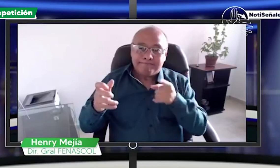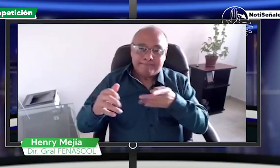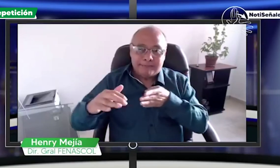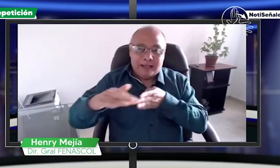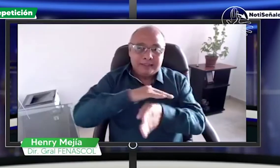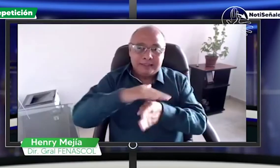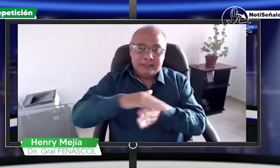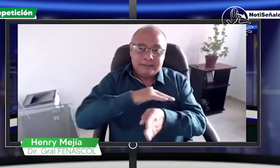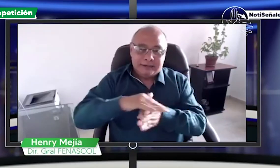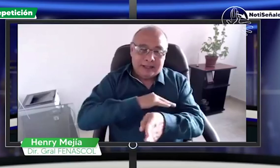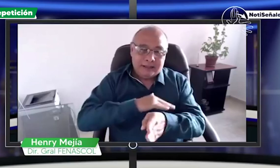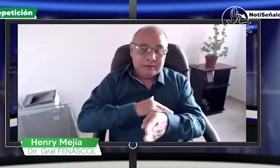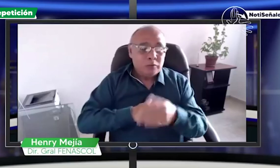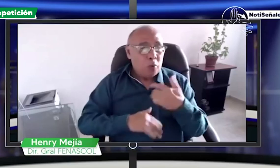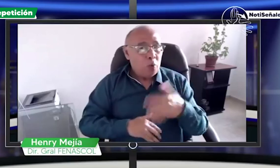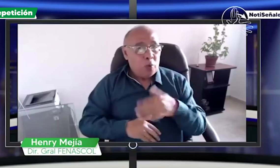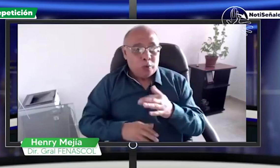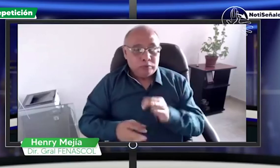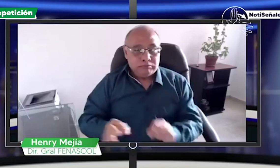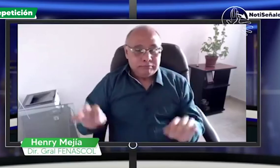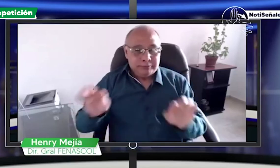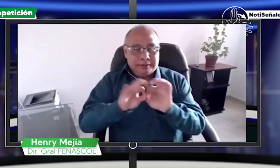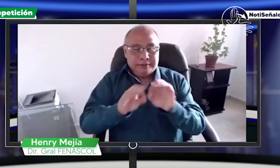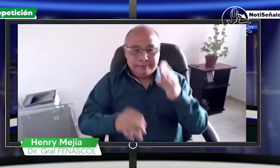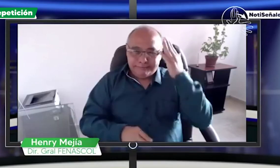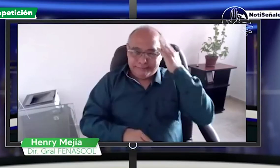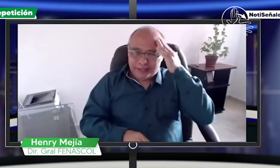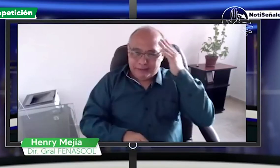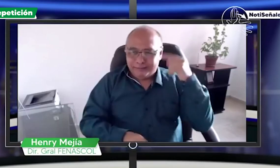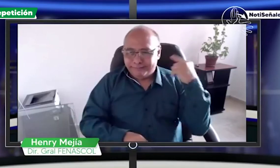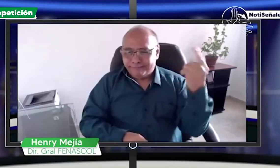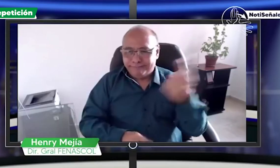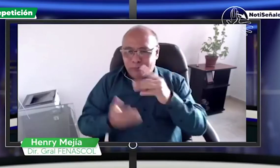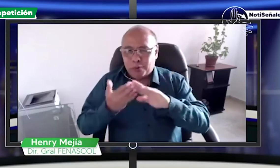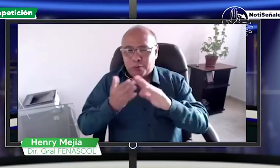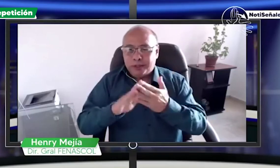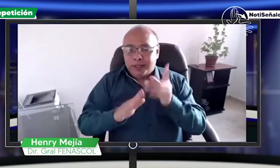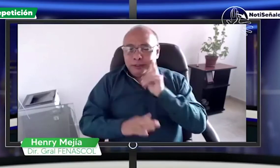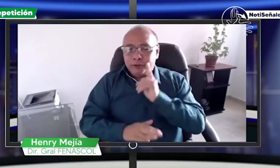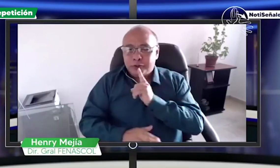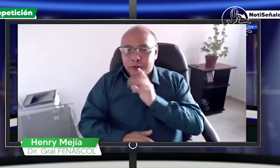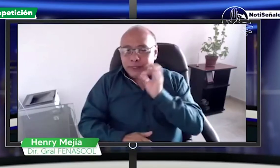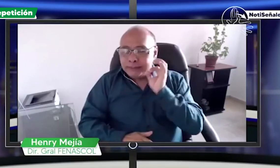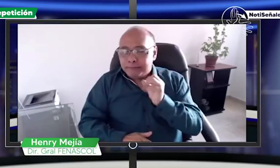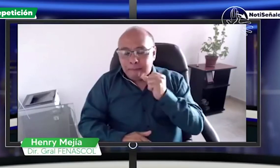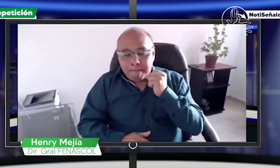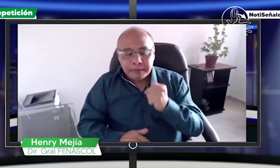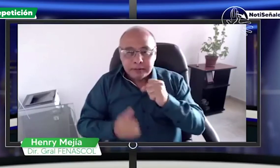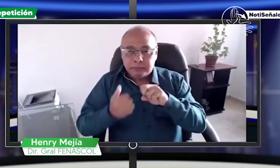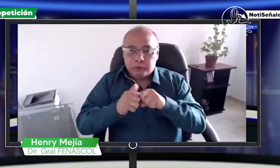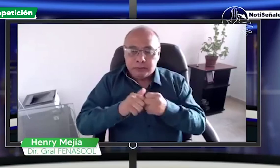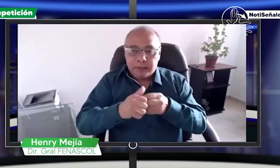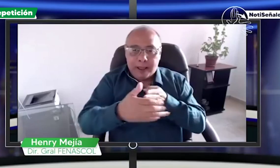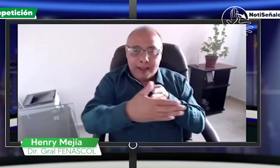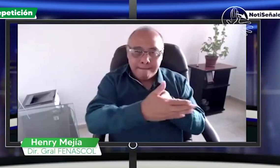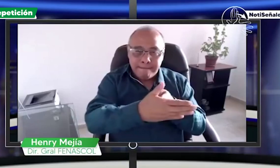con nuestra campaña de accesibilidad. Todos sabemos que la comunidad sorda se